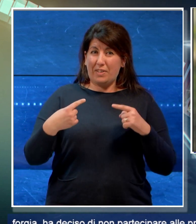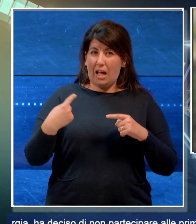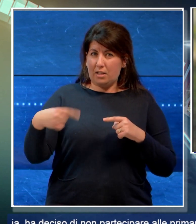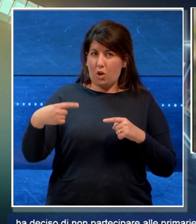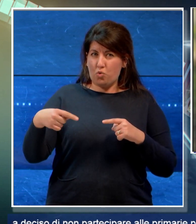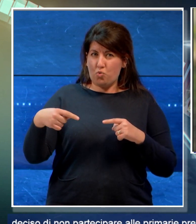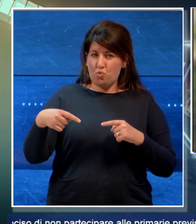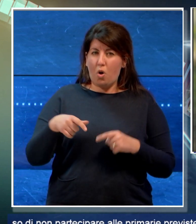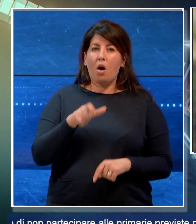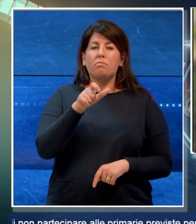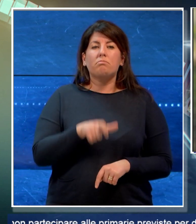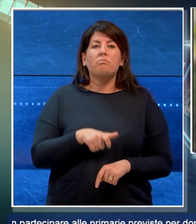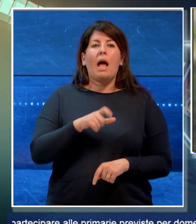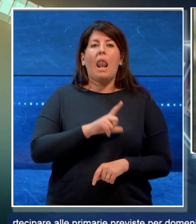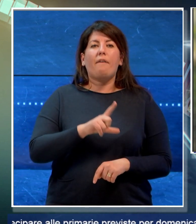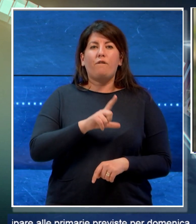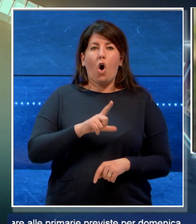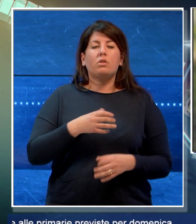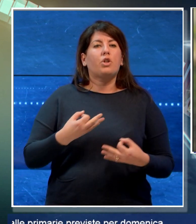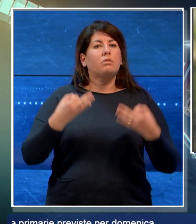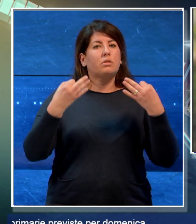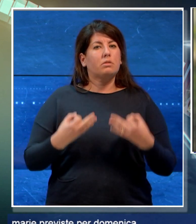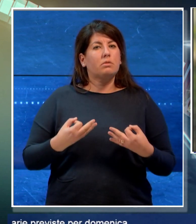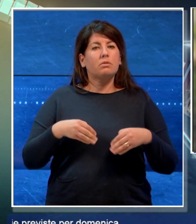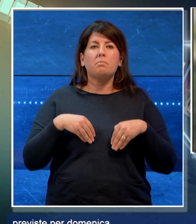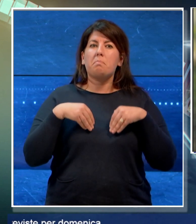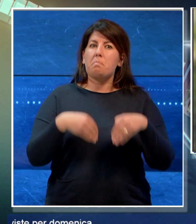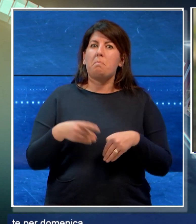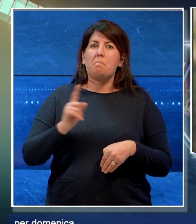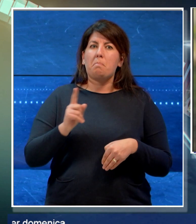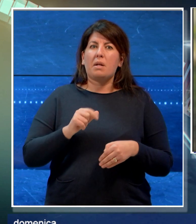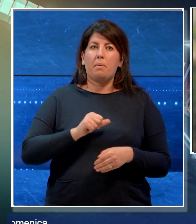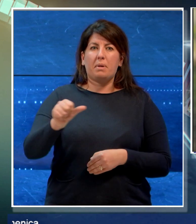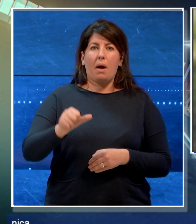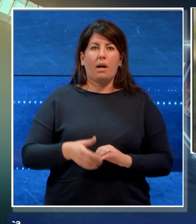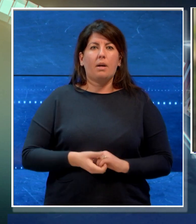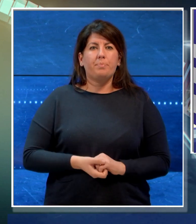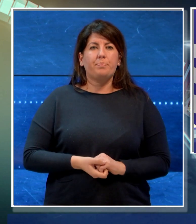Michele Laforgia ha deciso di non partecipare alle primarie.